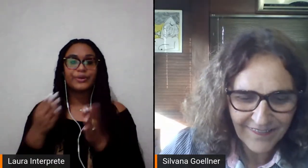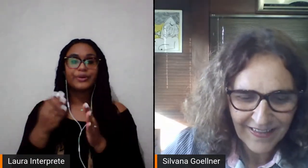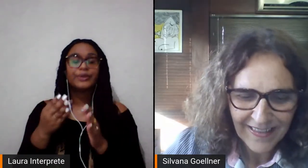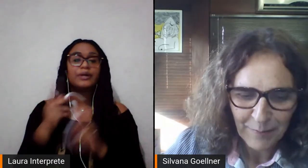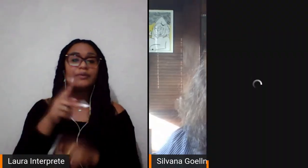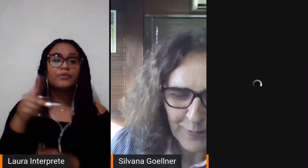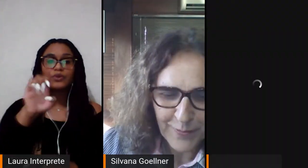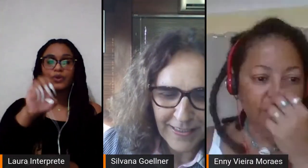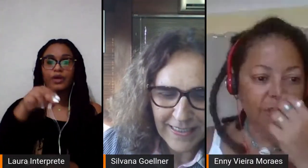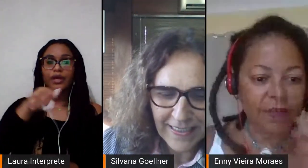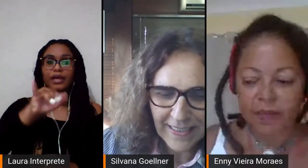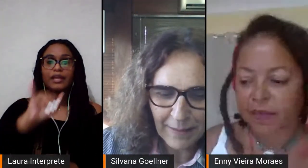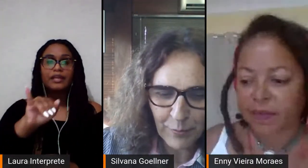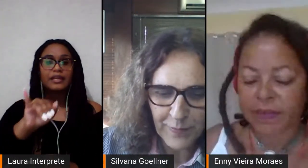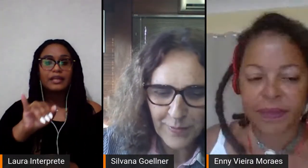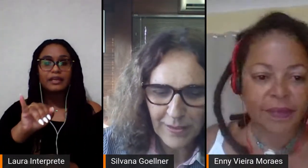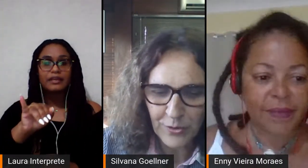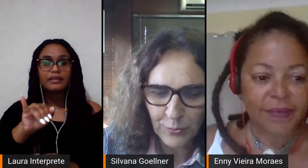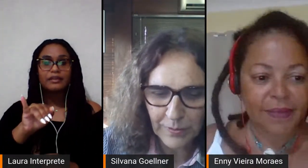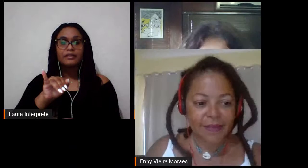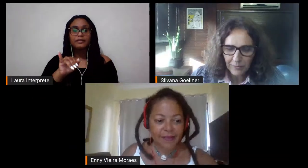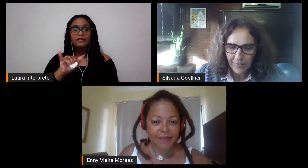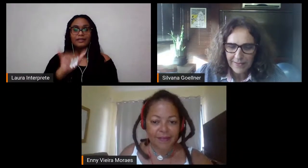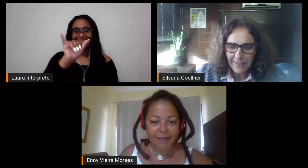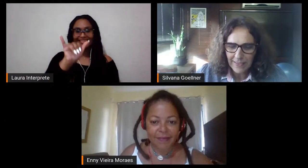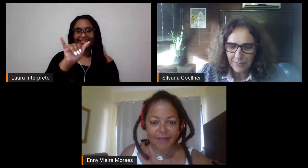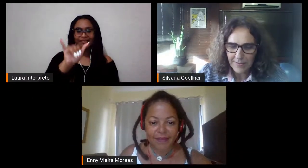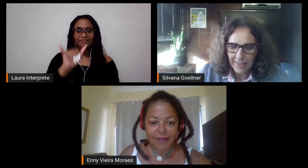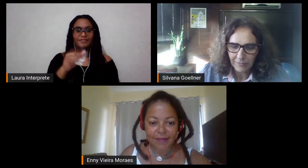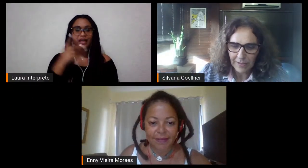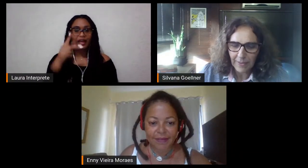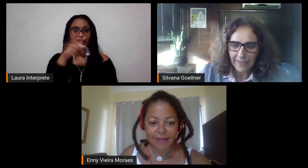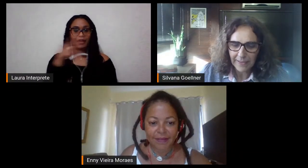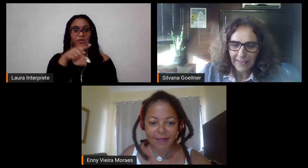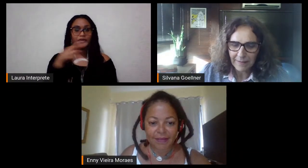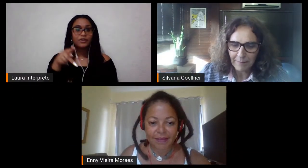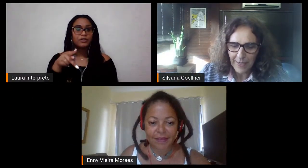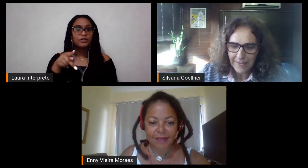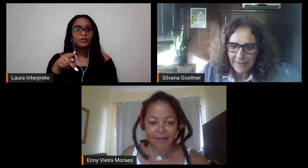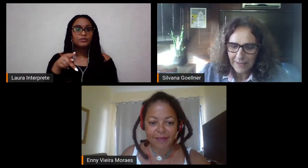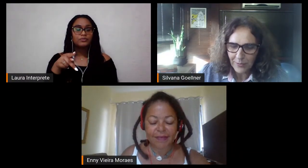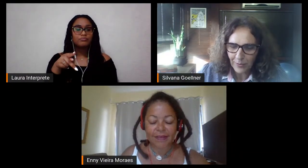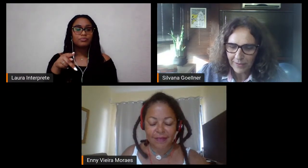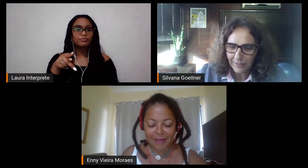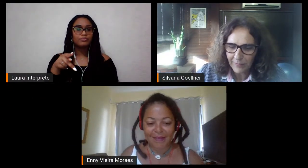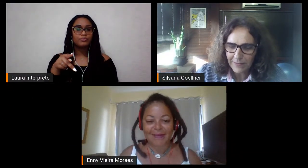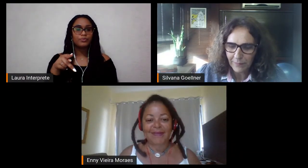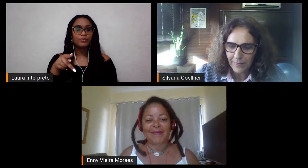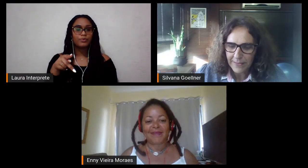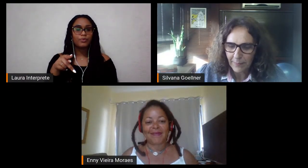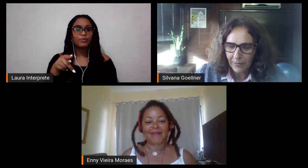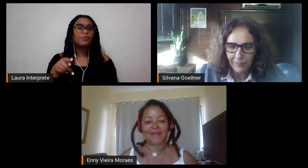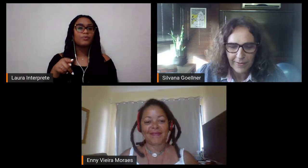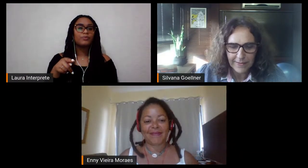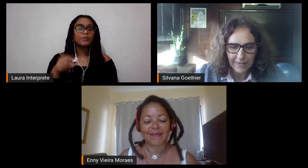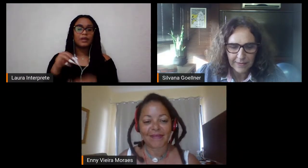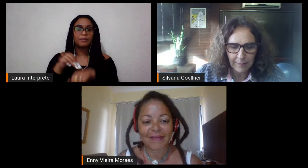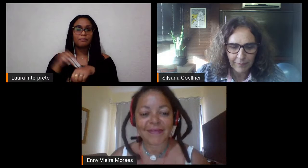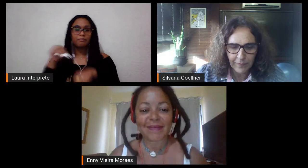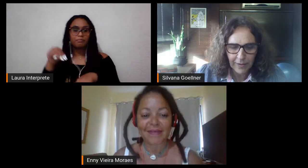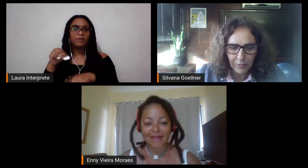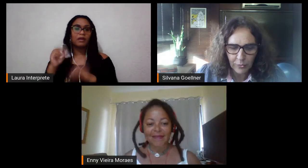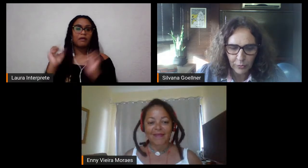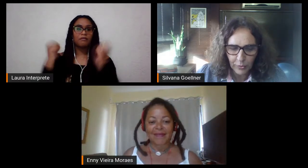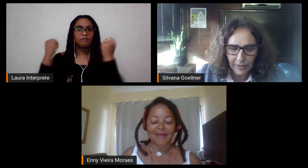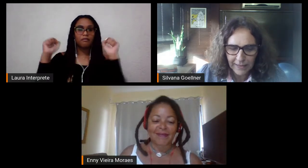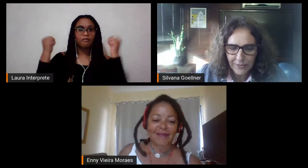sala. A professora Eni é professora adjunta da Universidade do Estado da Bahia, mestre em História da Educação Física pela Universidade